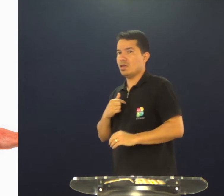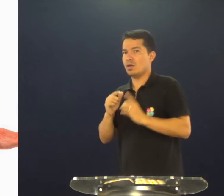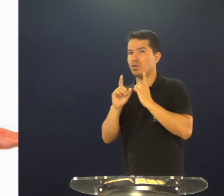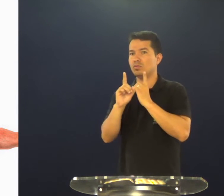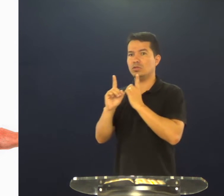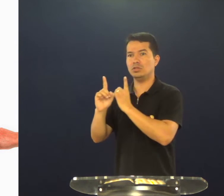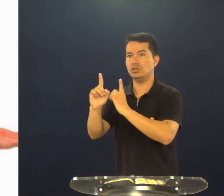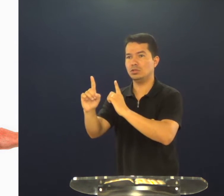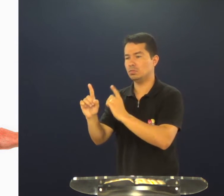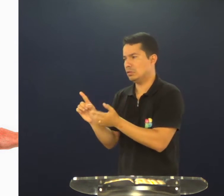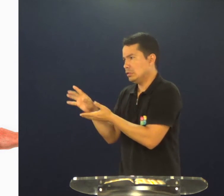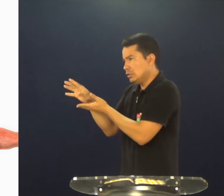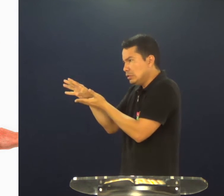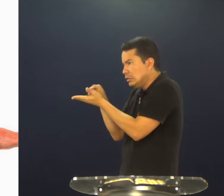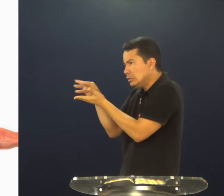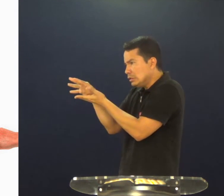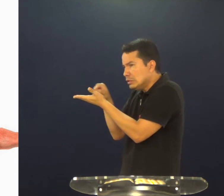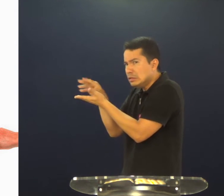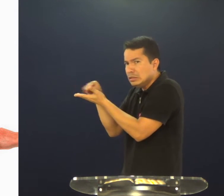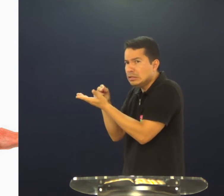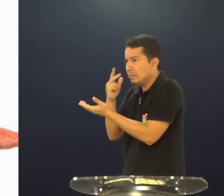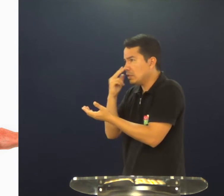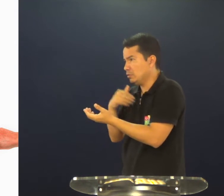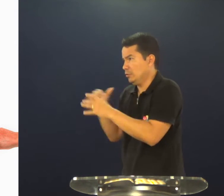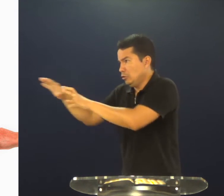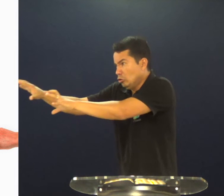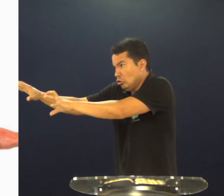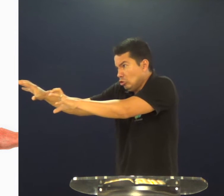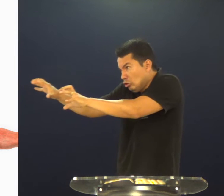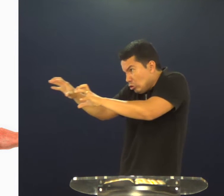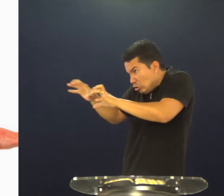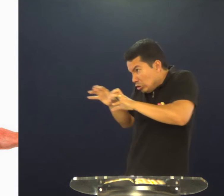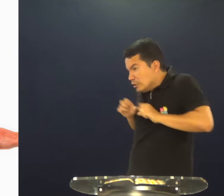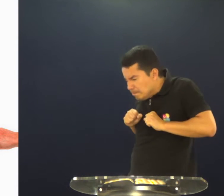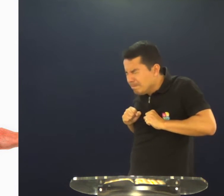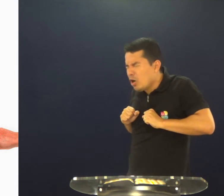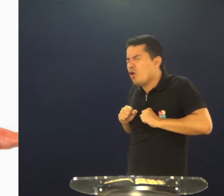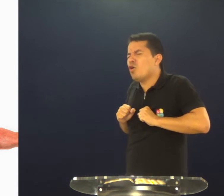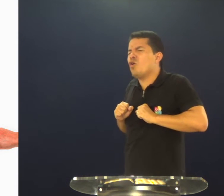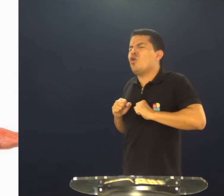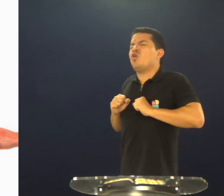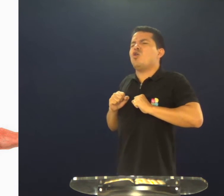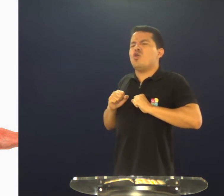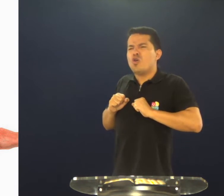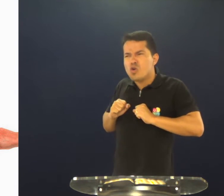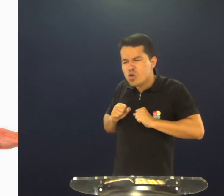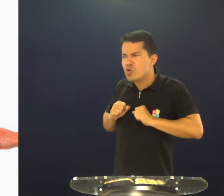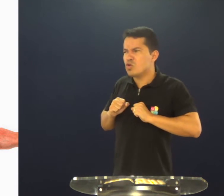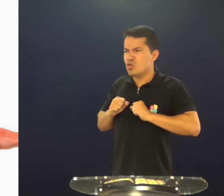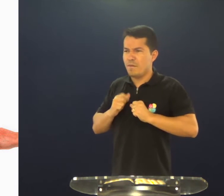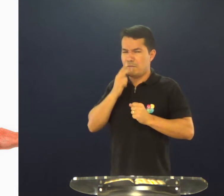precisava o quê? Sendo um discípulo, eu precisava ser, negar, porque eu